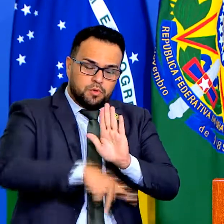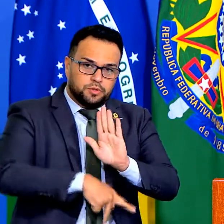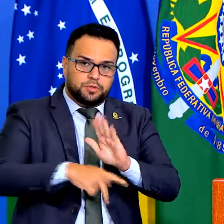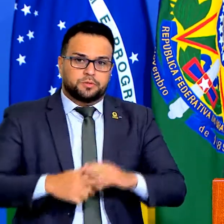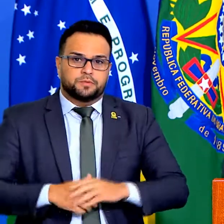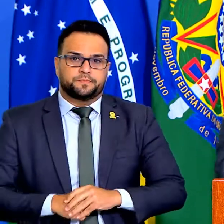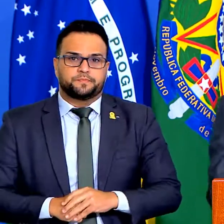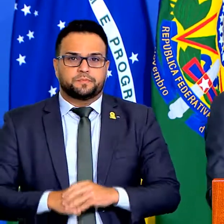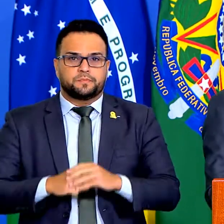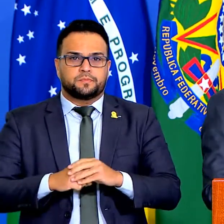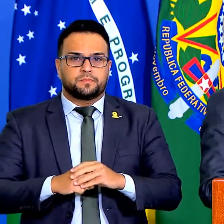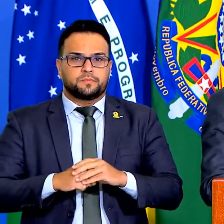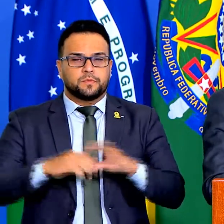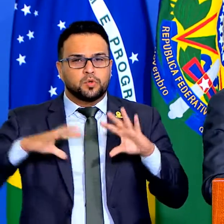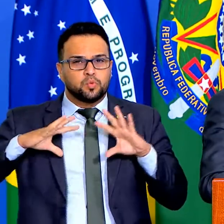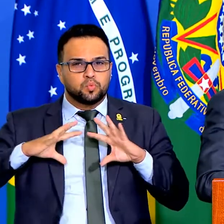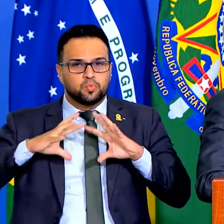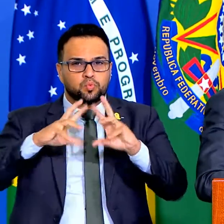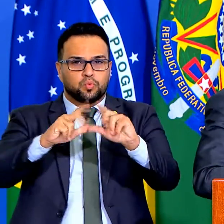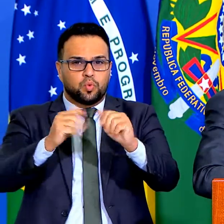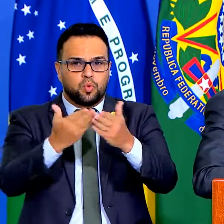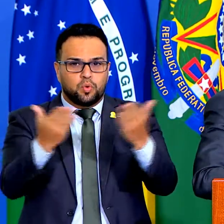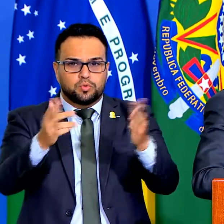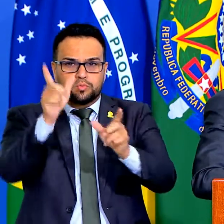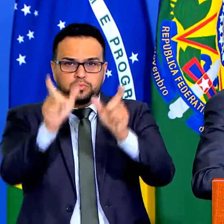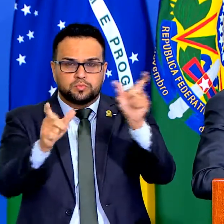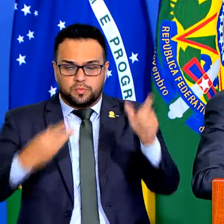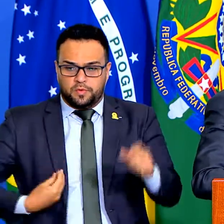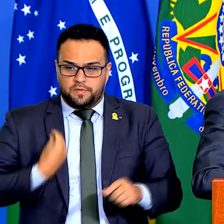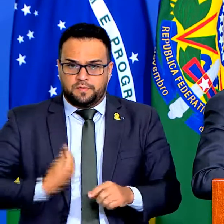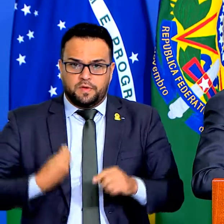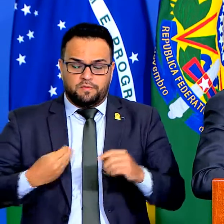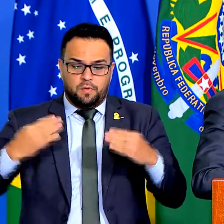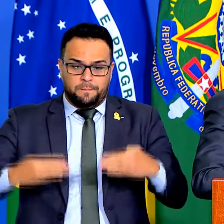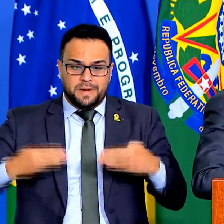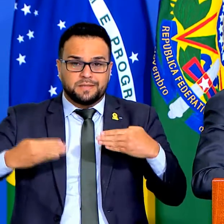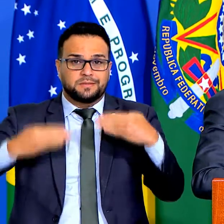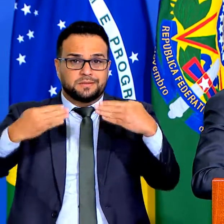Meus senhores e minhas senhoras, Ministério do Transporte.